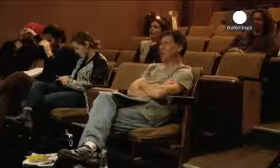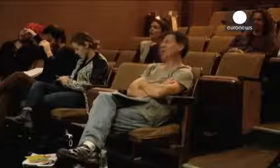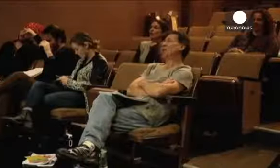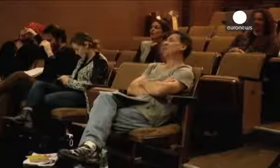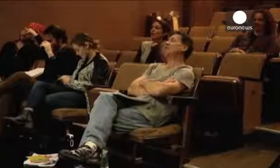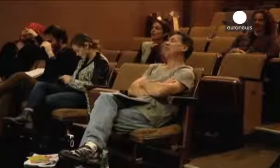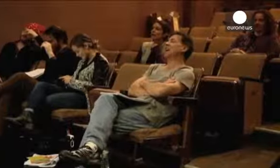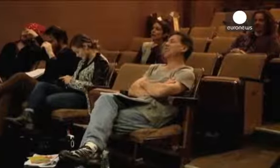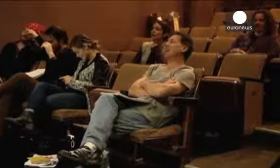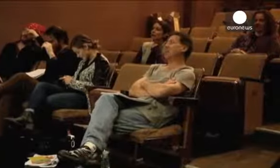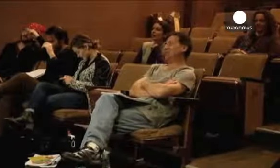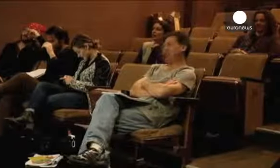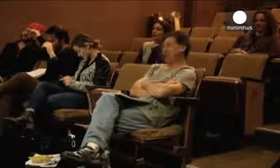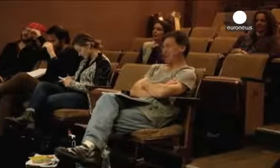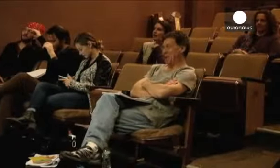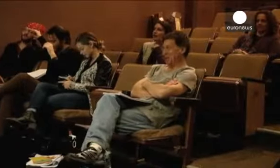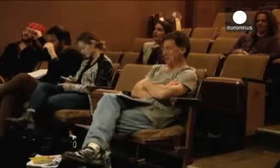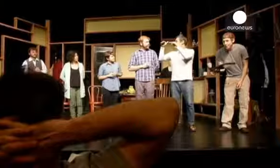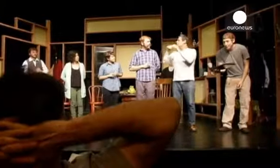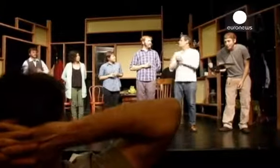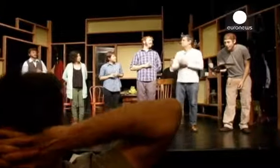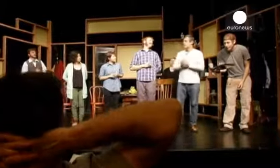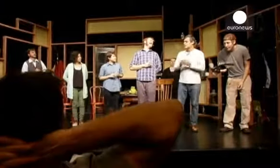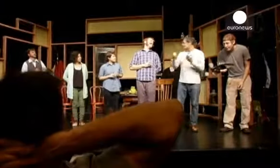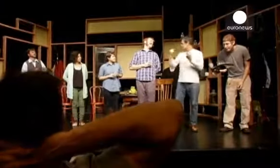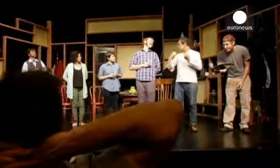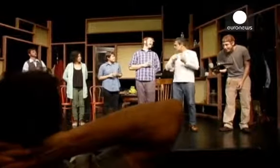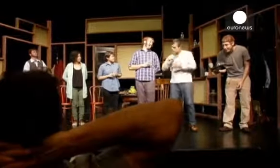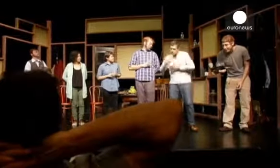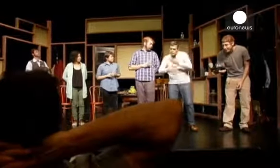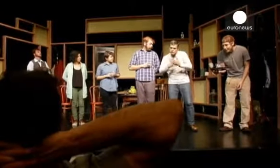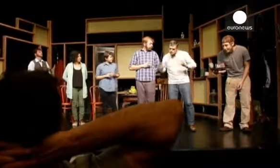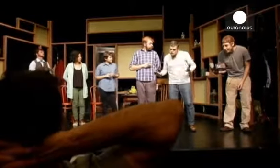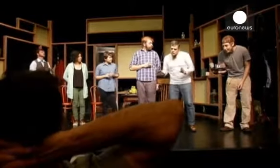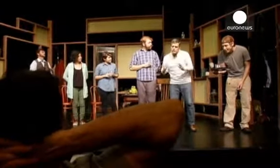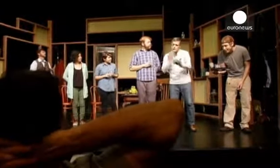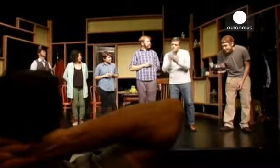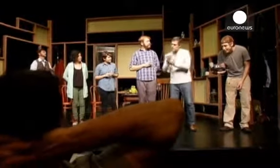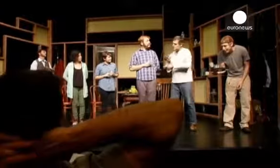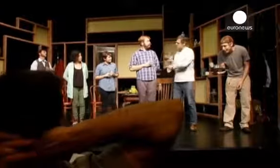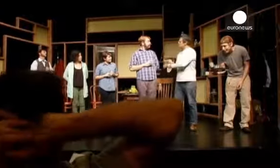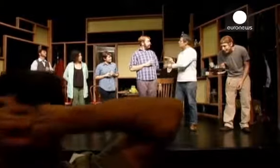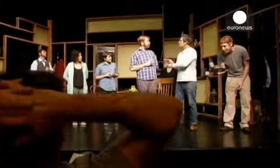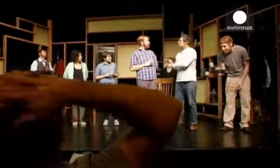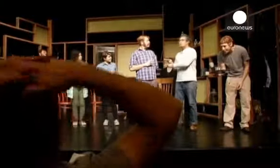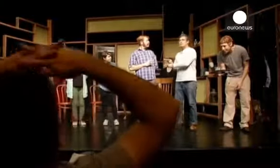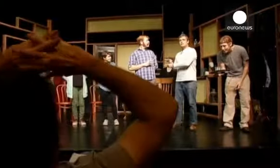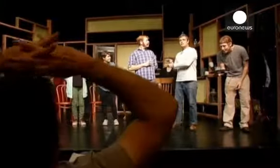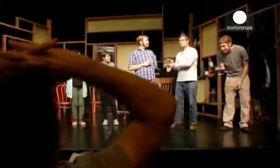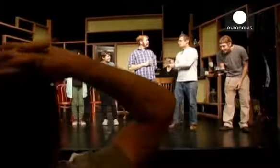O estranho caso de Dr. Jekyll e Mr. Hyde, em língua gestual, sobe ao palco em Nova Iorque até 16